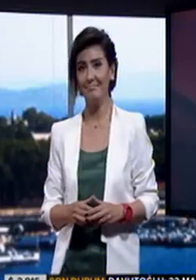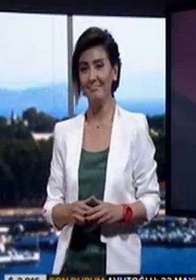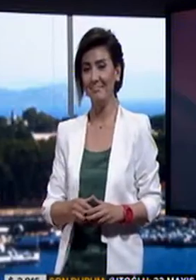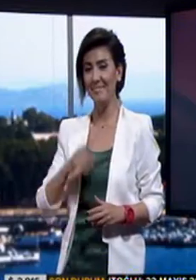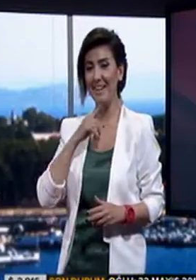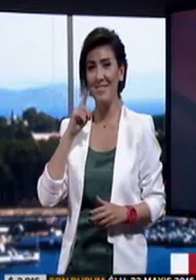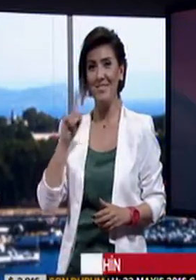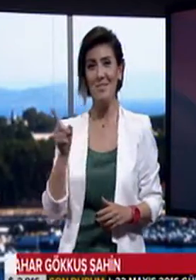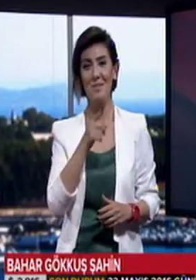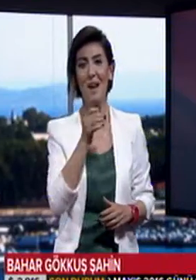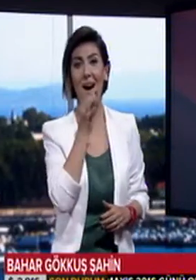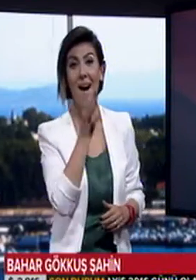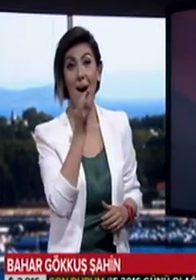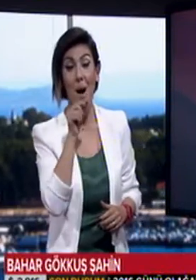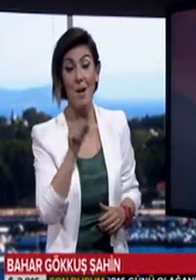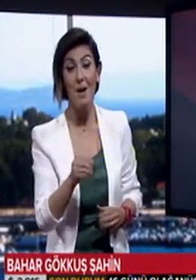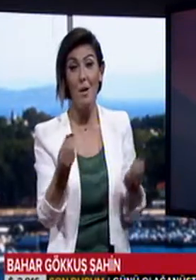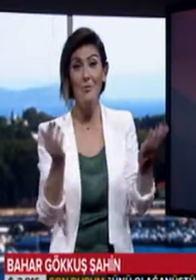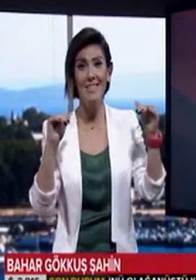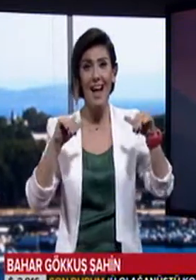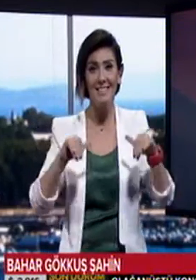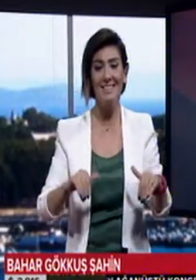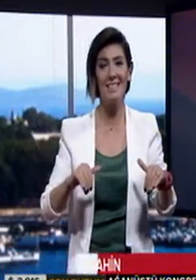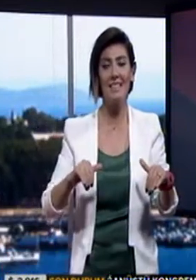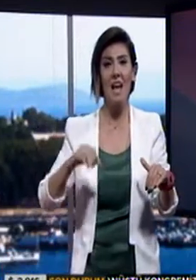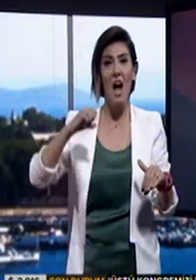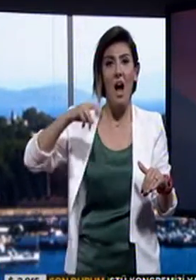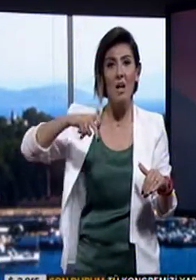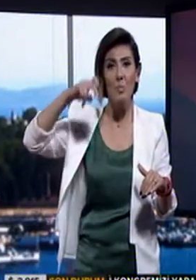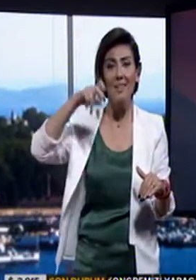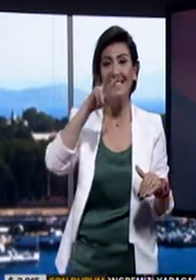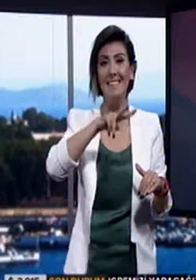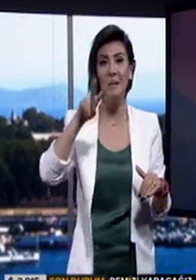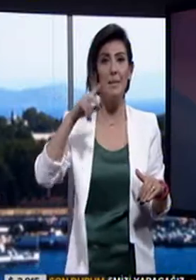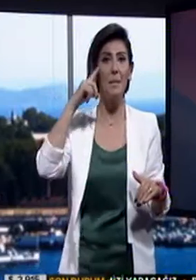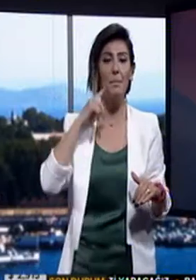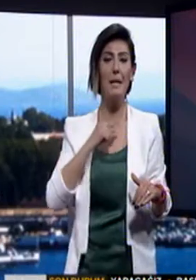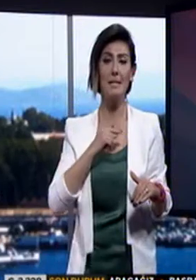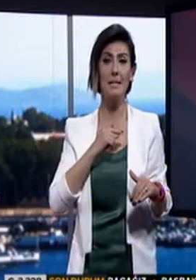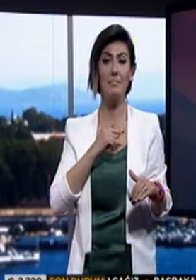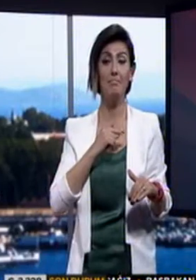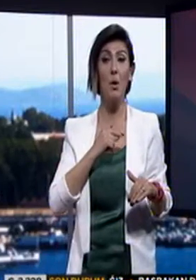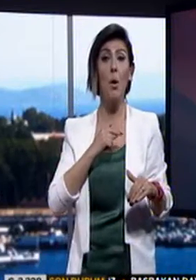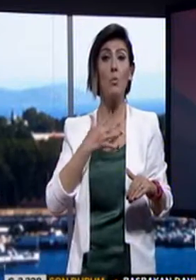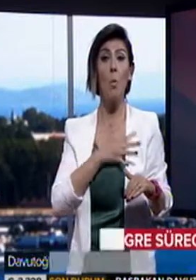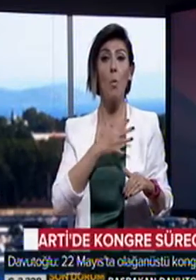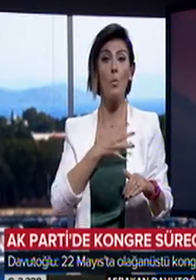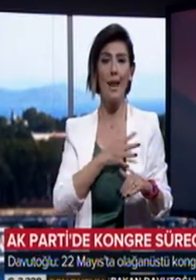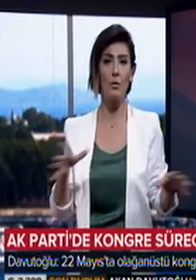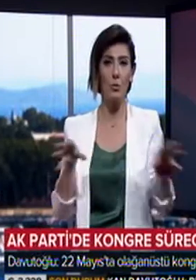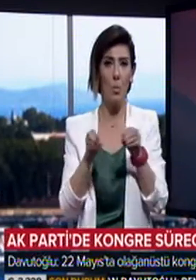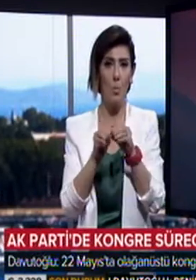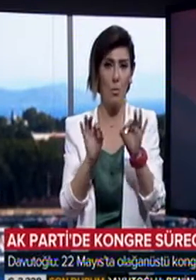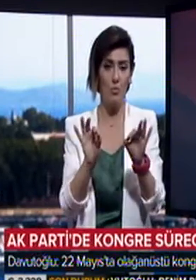İŞİTME ENGELLİLER HABER BÜLTENİNE HOŞGELDİNİZ AK Parti 22 Mayıs'ta olağanüstü kongresini